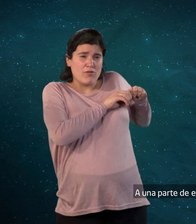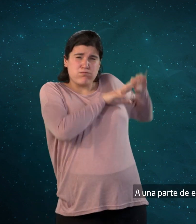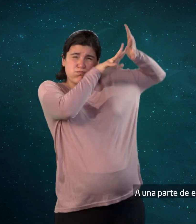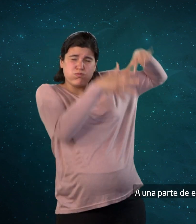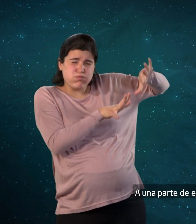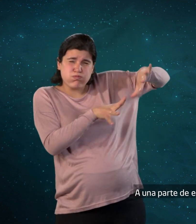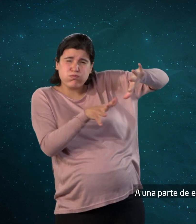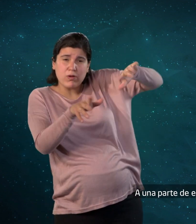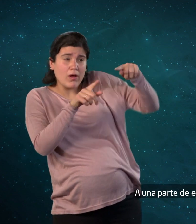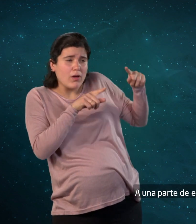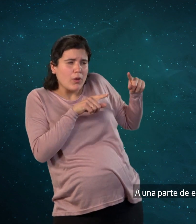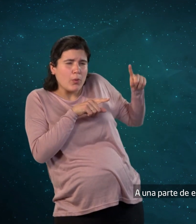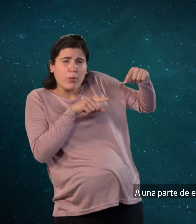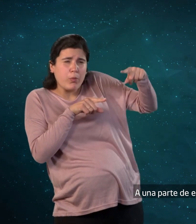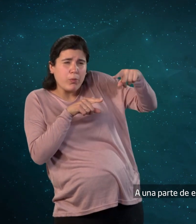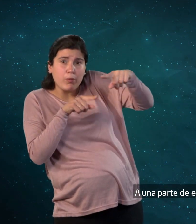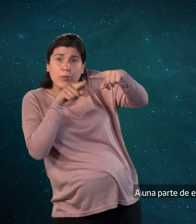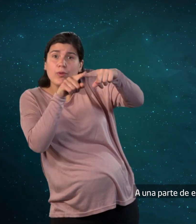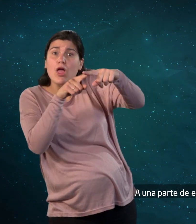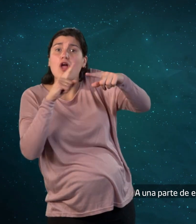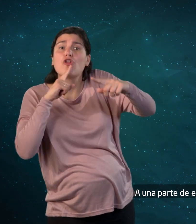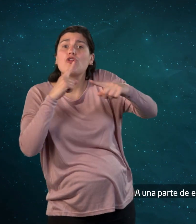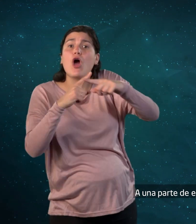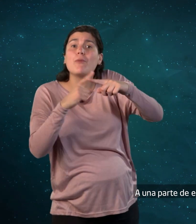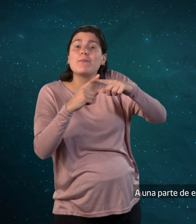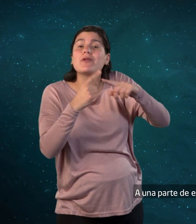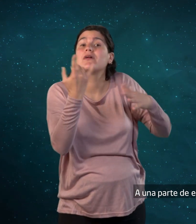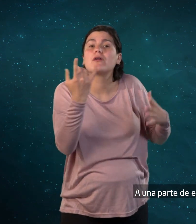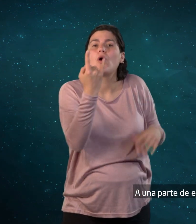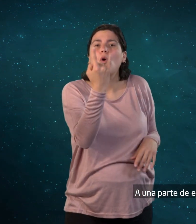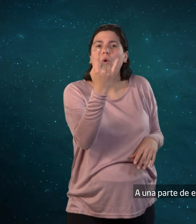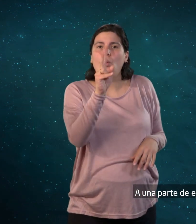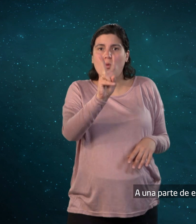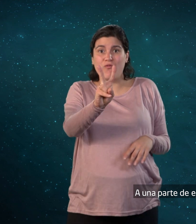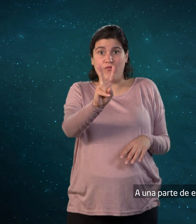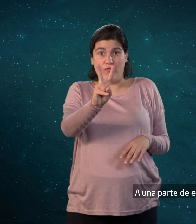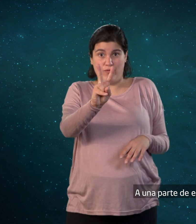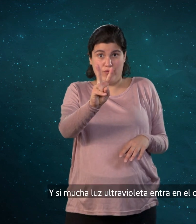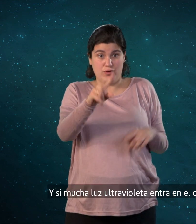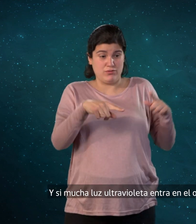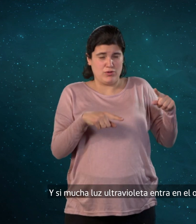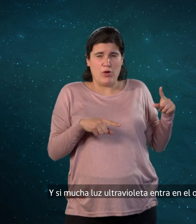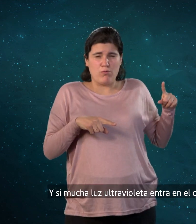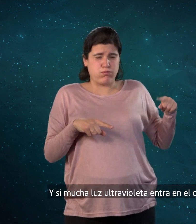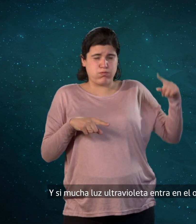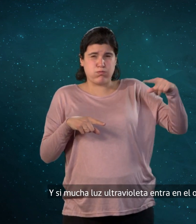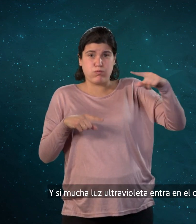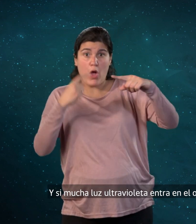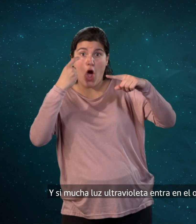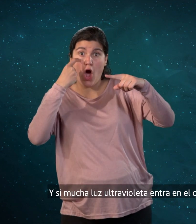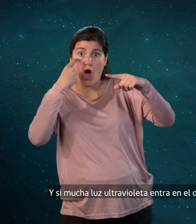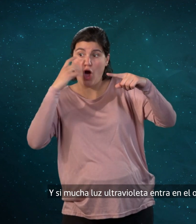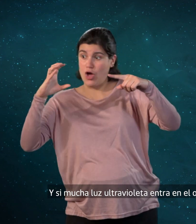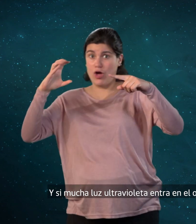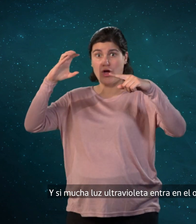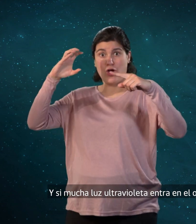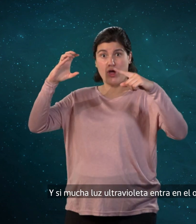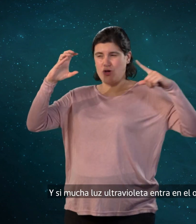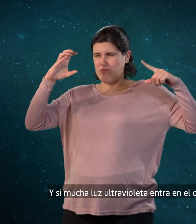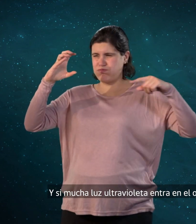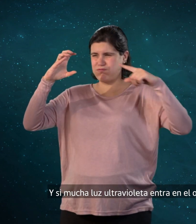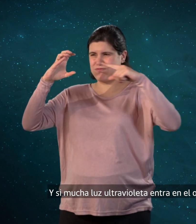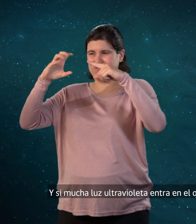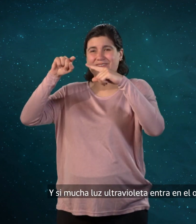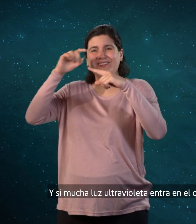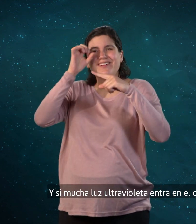A una parte de esa luz le llamamos rayos UV. Y si mucha luz